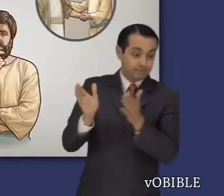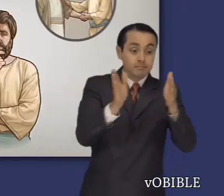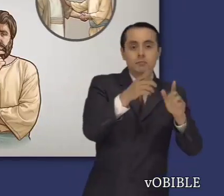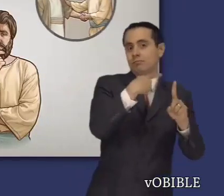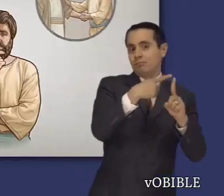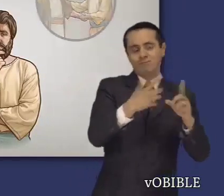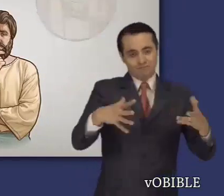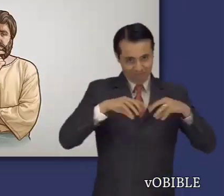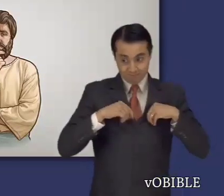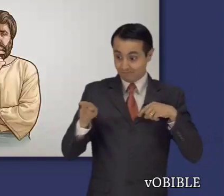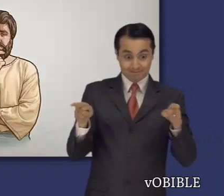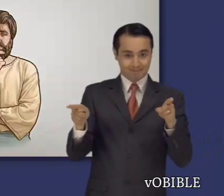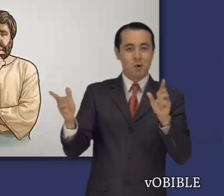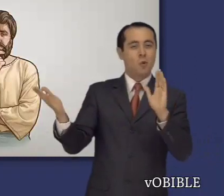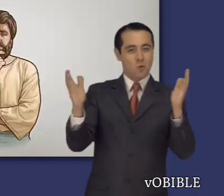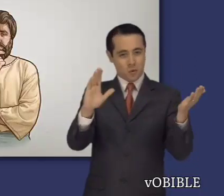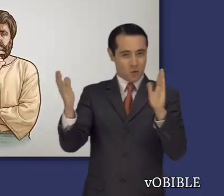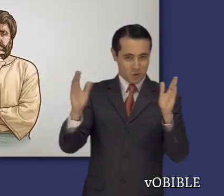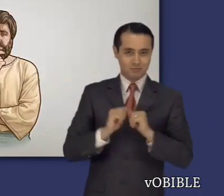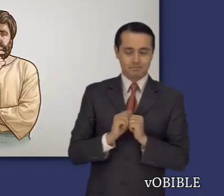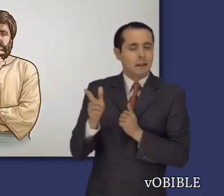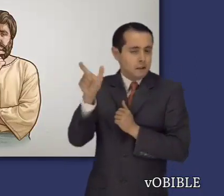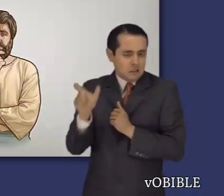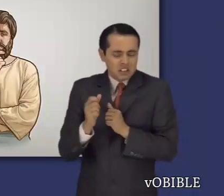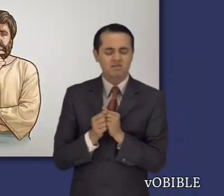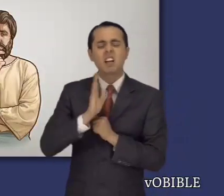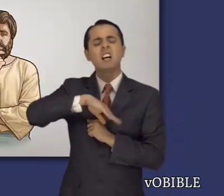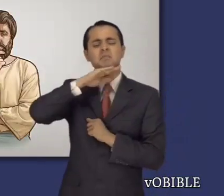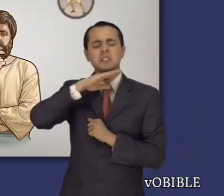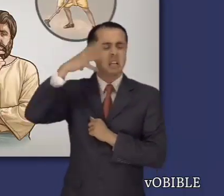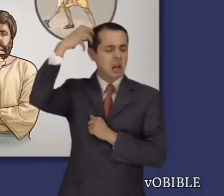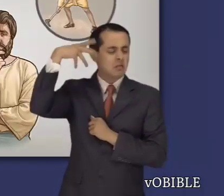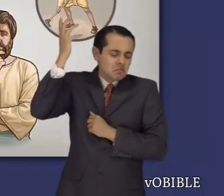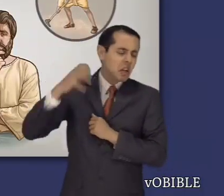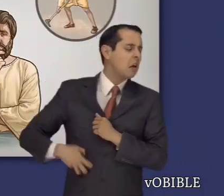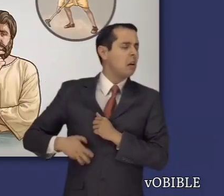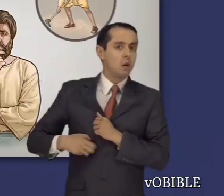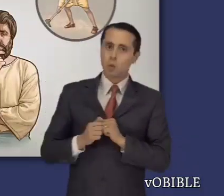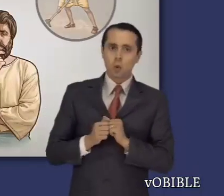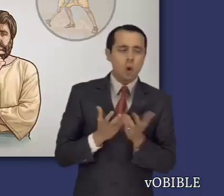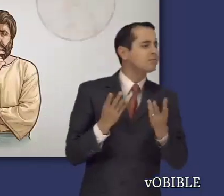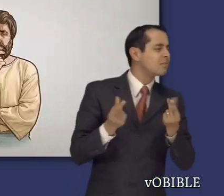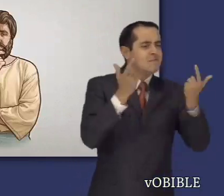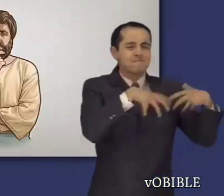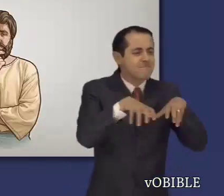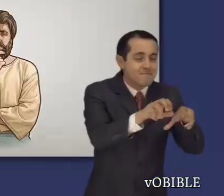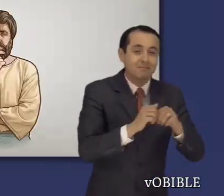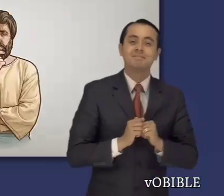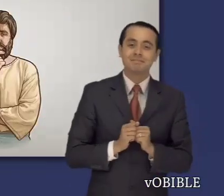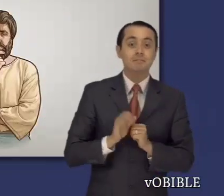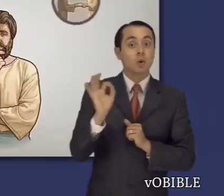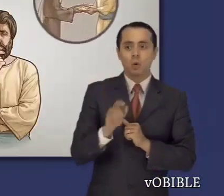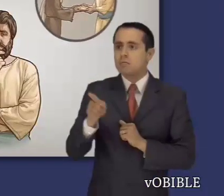debemos cultivar. Por ejemplo, se contrasta la pereza con la diligencia y el